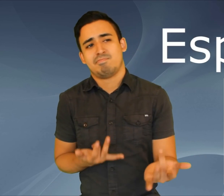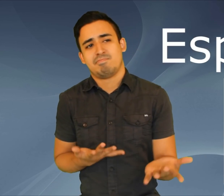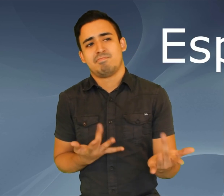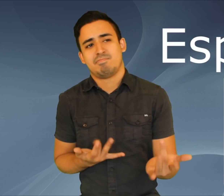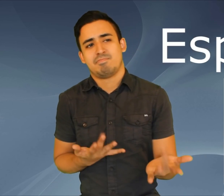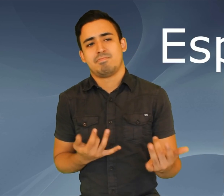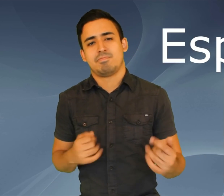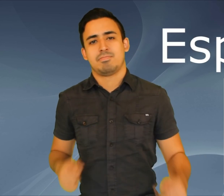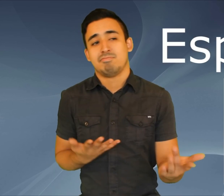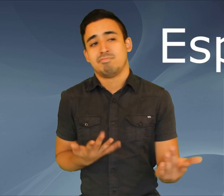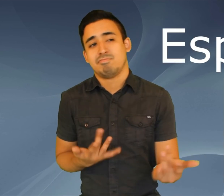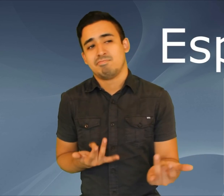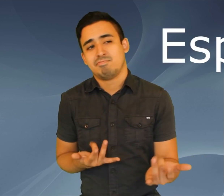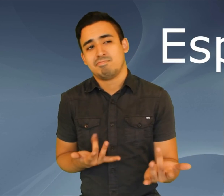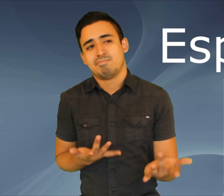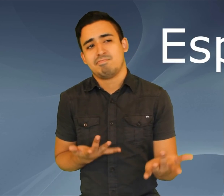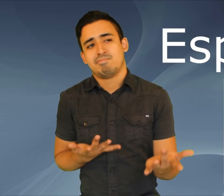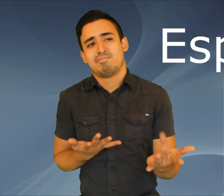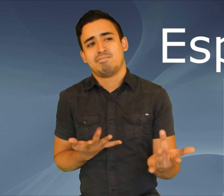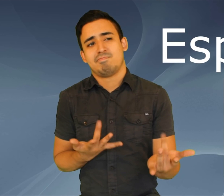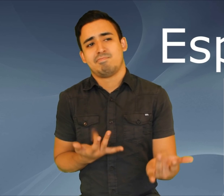Esperar, esperar